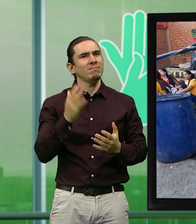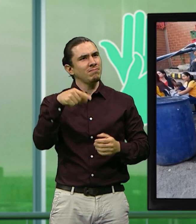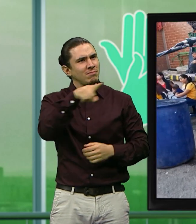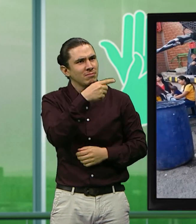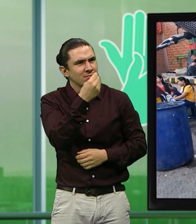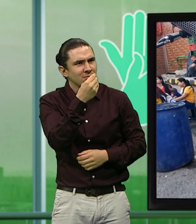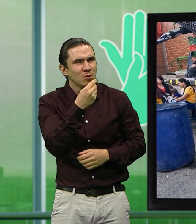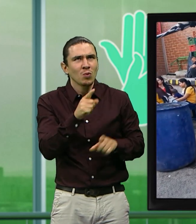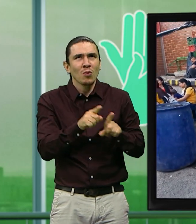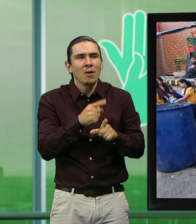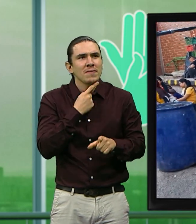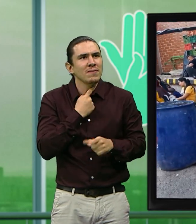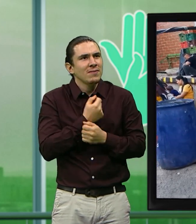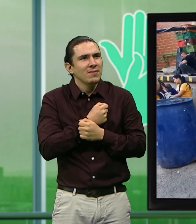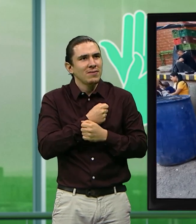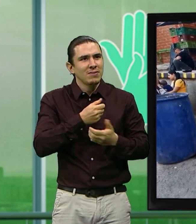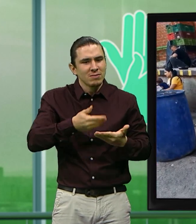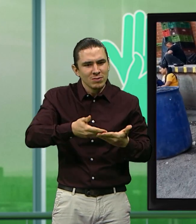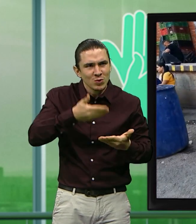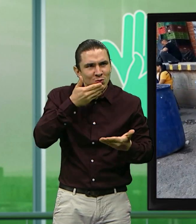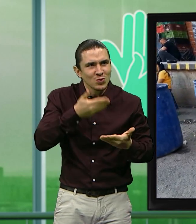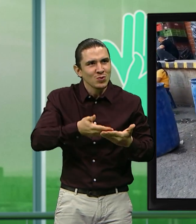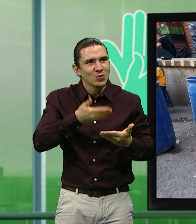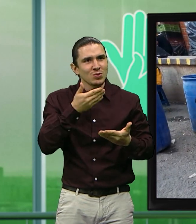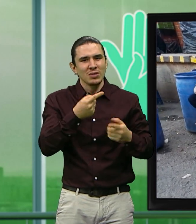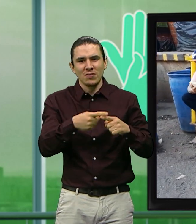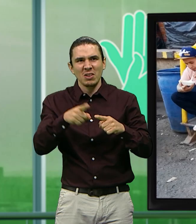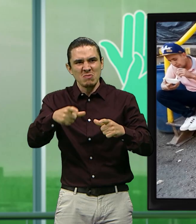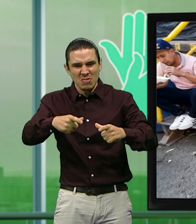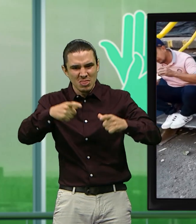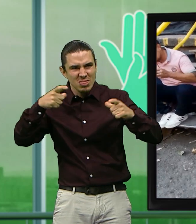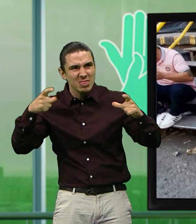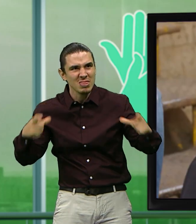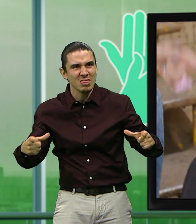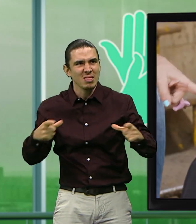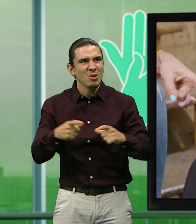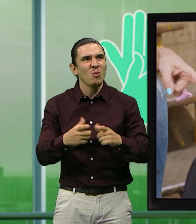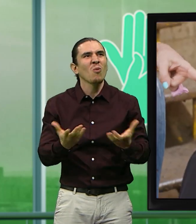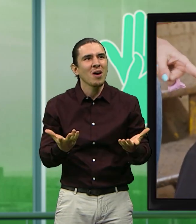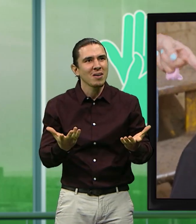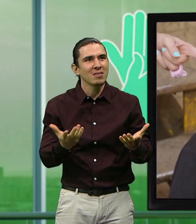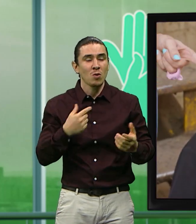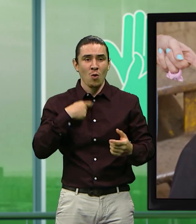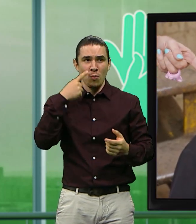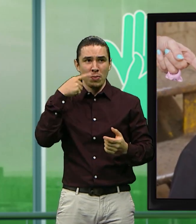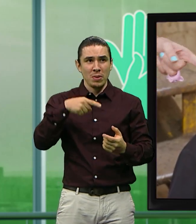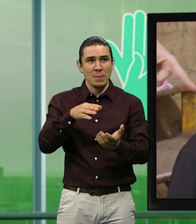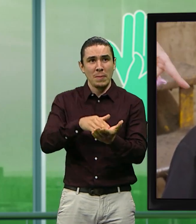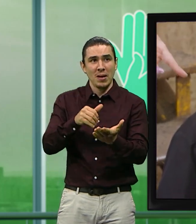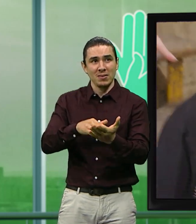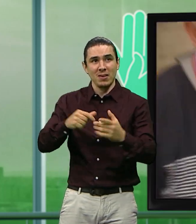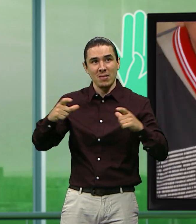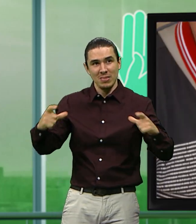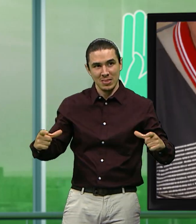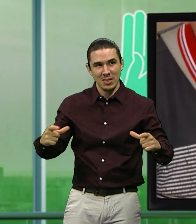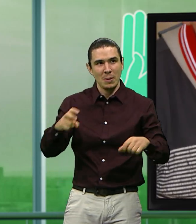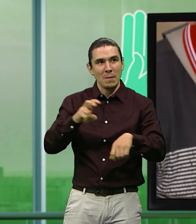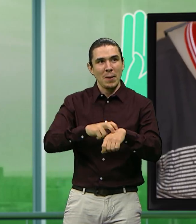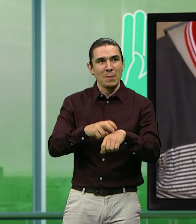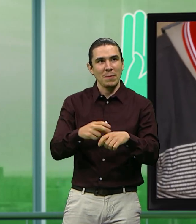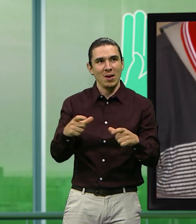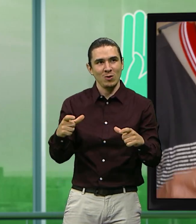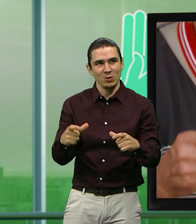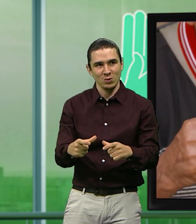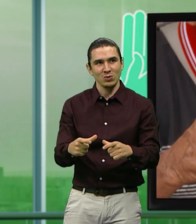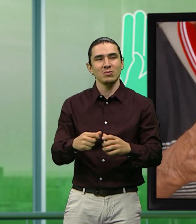amor. Entonces, ¿ahí te falta el seco? Sí. ¿Cómo le podemos irse el tamaño del seco? Tajadas de maduro, papa, arroz y